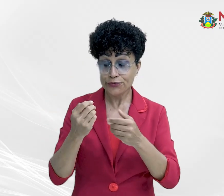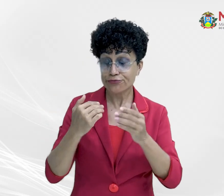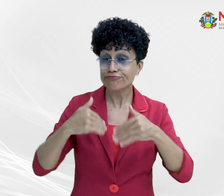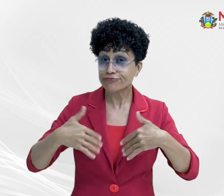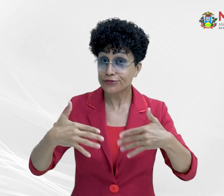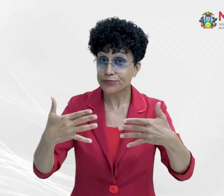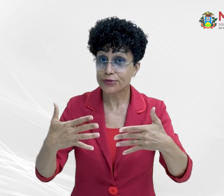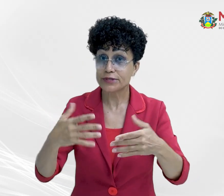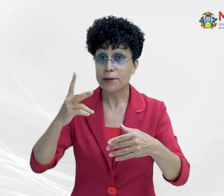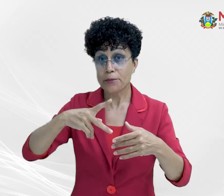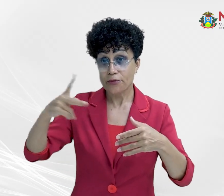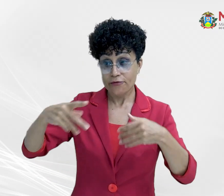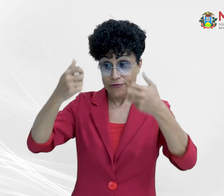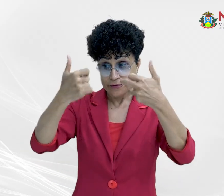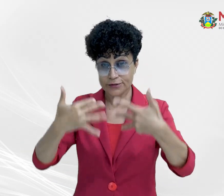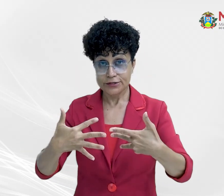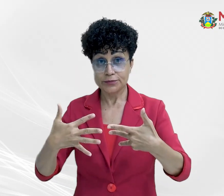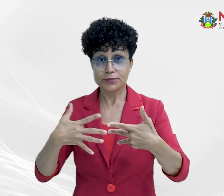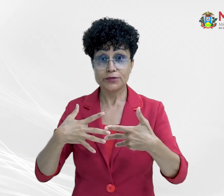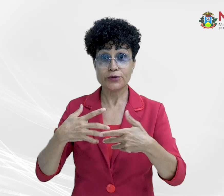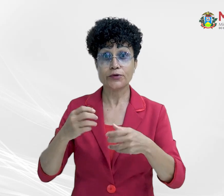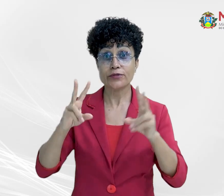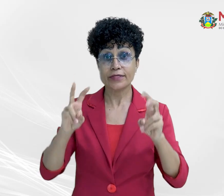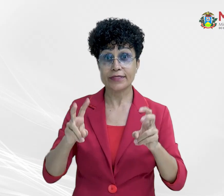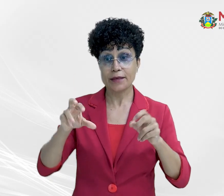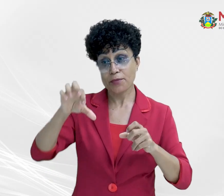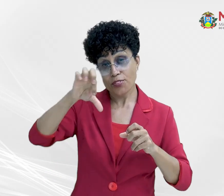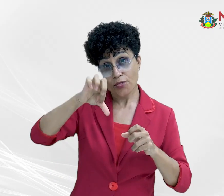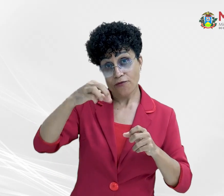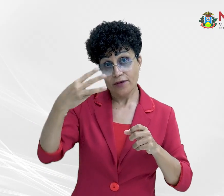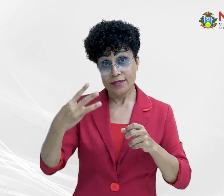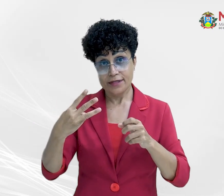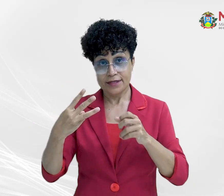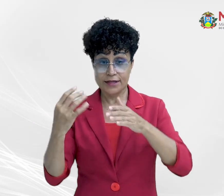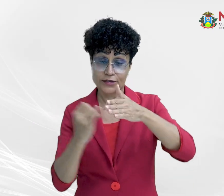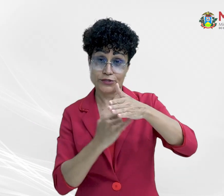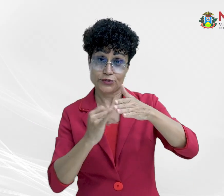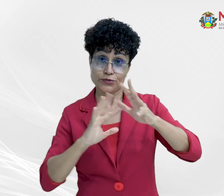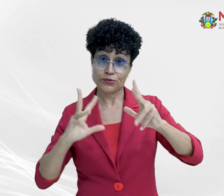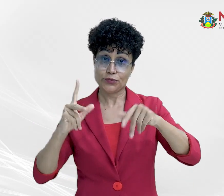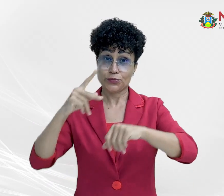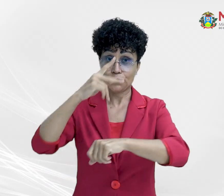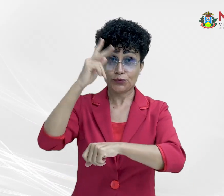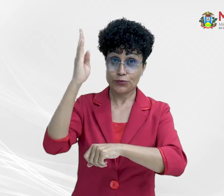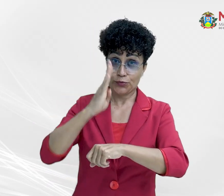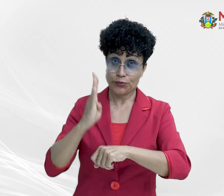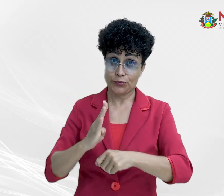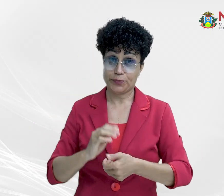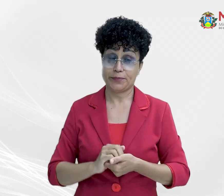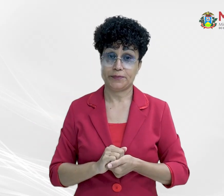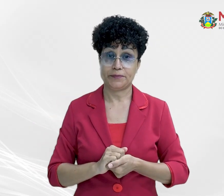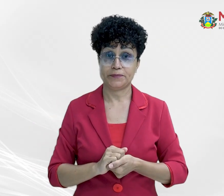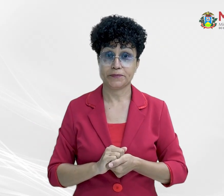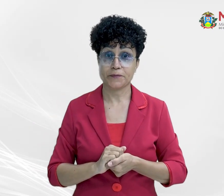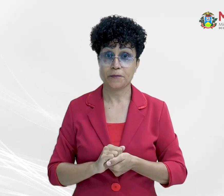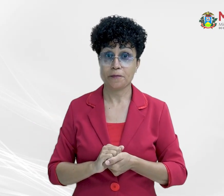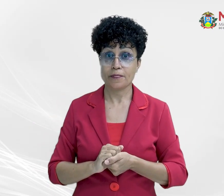passado trabalhou sobre o tema com 93 instituições em todo o país. Ela citou que entre os princípios que